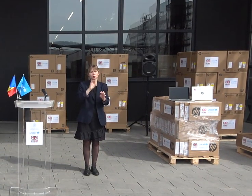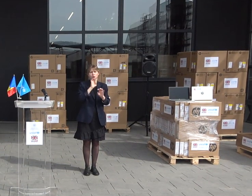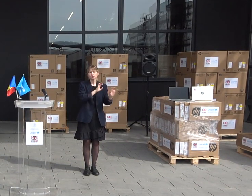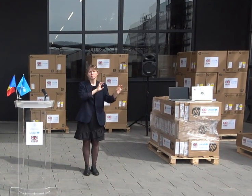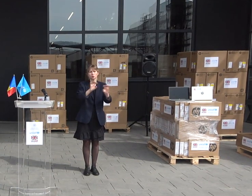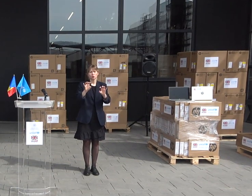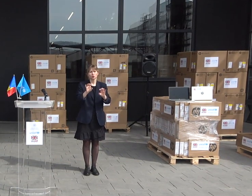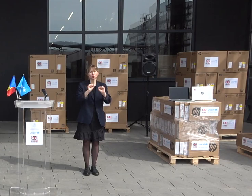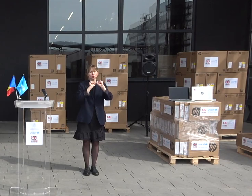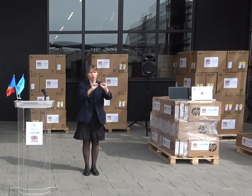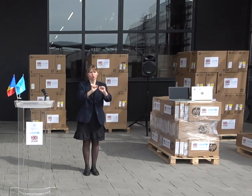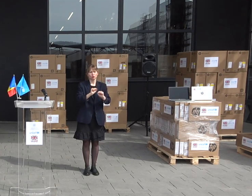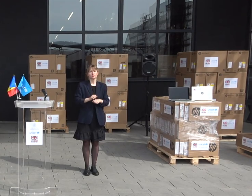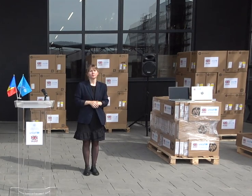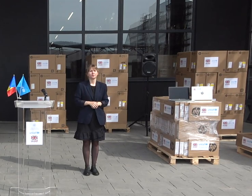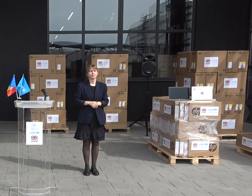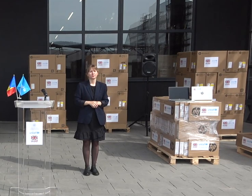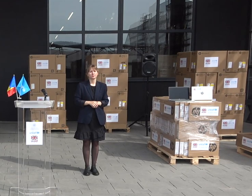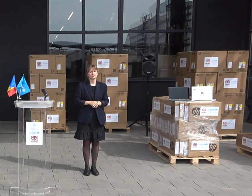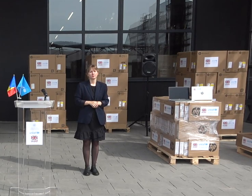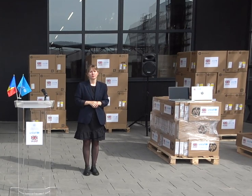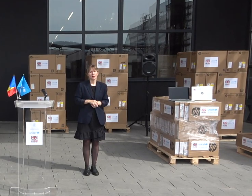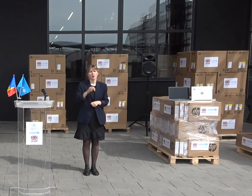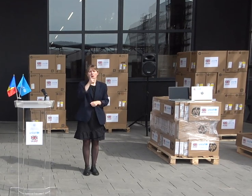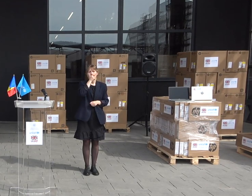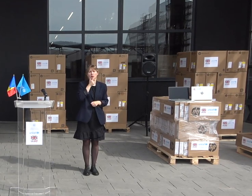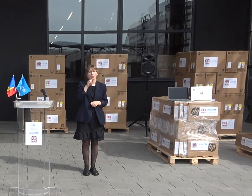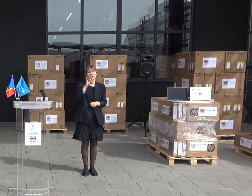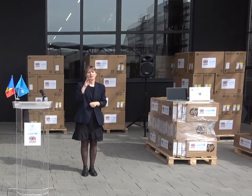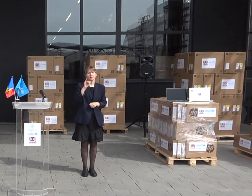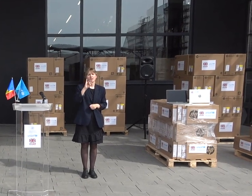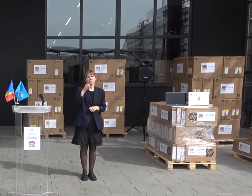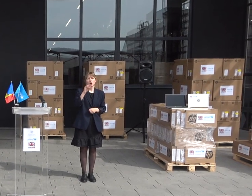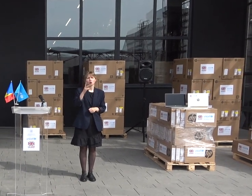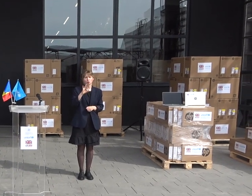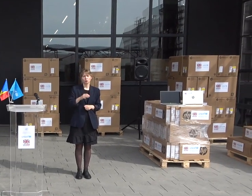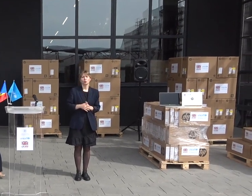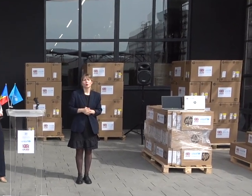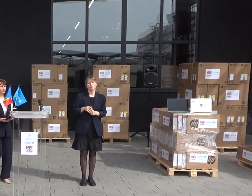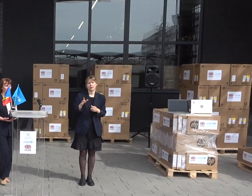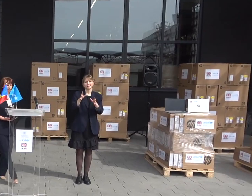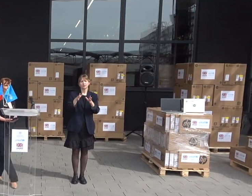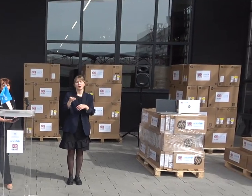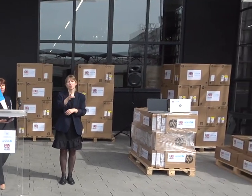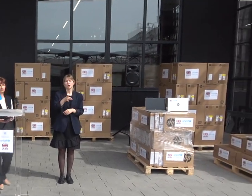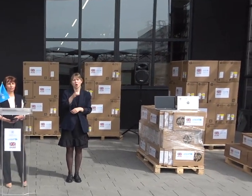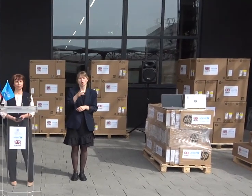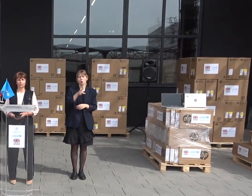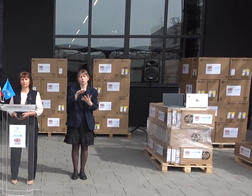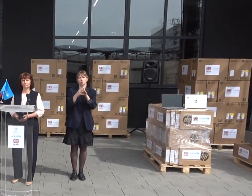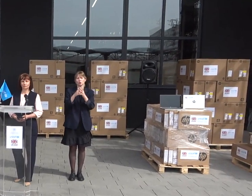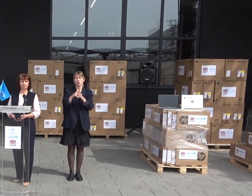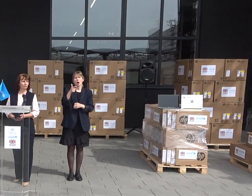În continuare, o invităm pe doamna Larisa Ilașco, azistentă socială comunitară din satul Gantul, Raionul Ialaudeni.